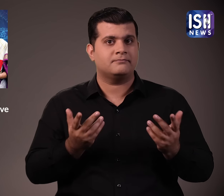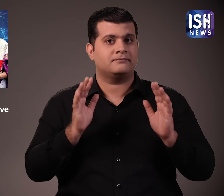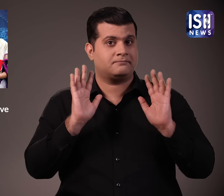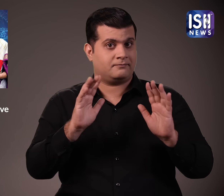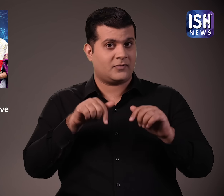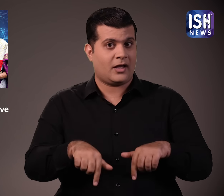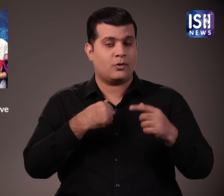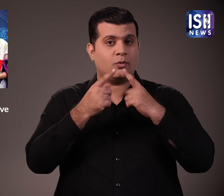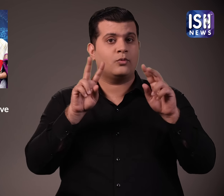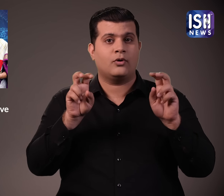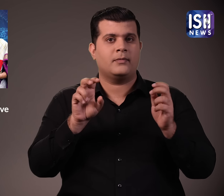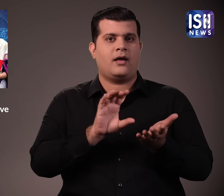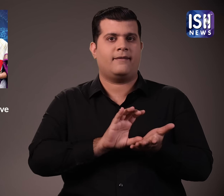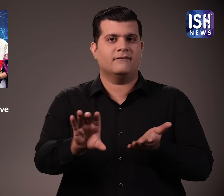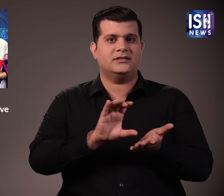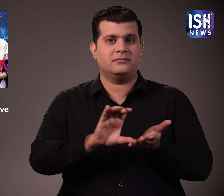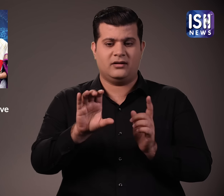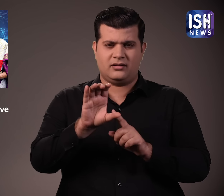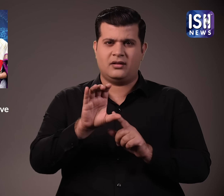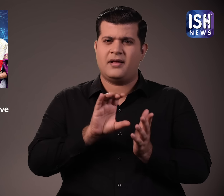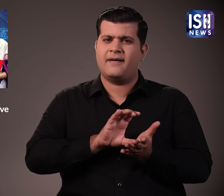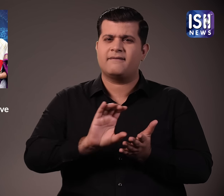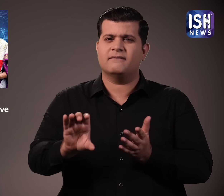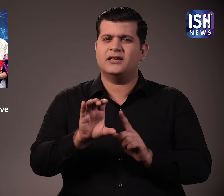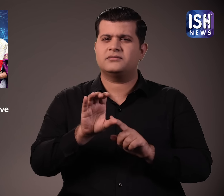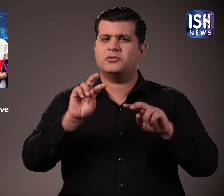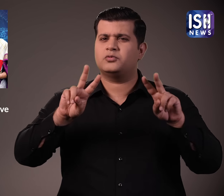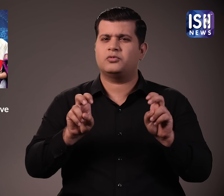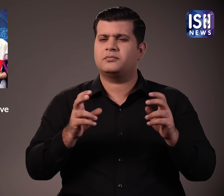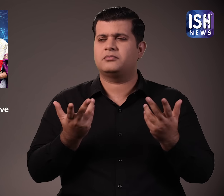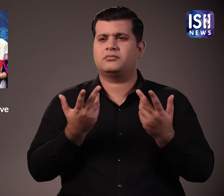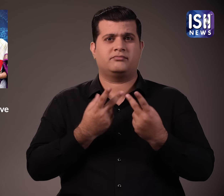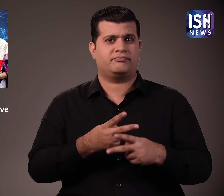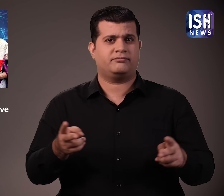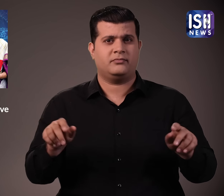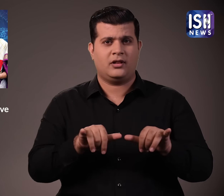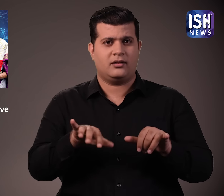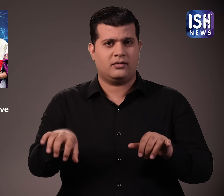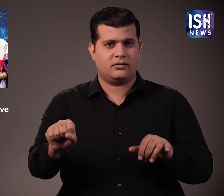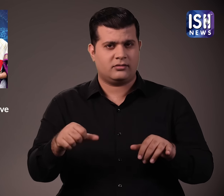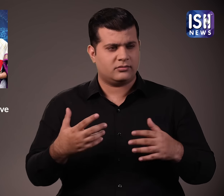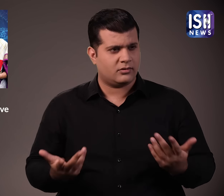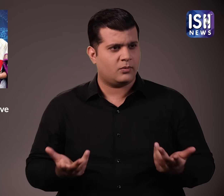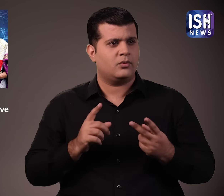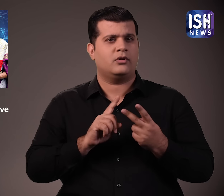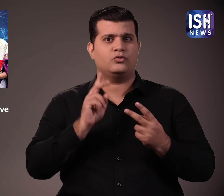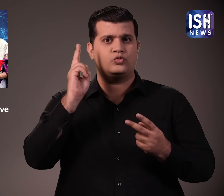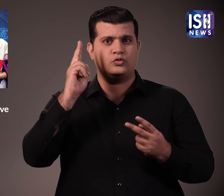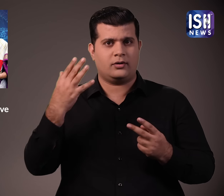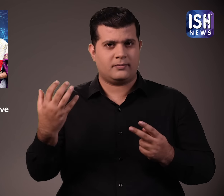अब हम निवेश के बारे में बात करेंगे निवेश विभिन्न प्रकार के होते हैं जमीन, स्टॉक, बॉन,